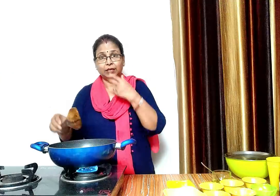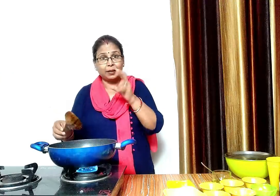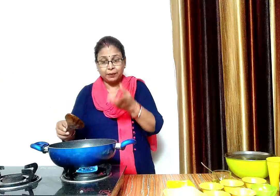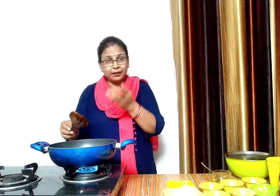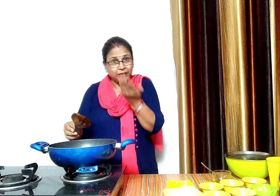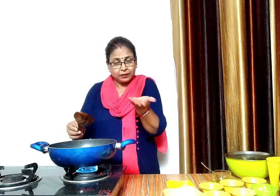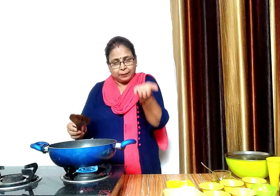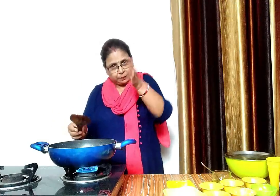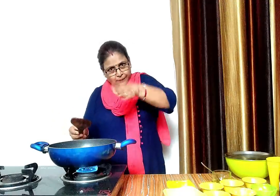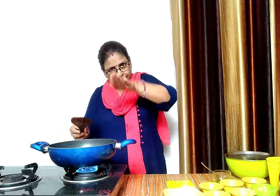टमाटर को पलर देंगे